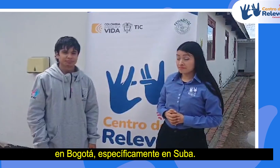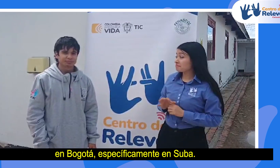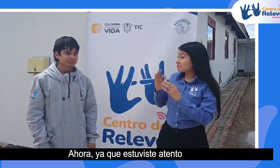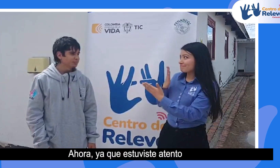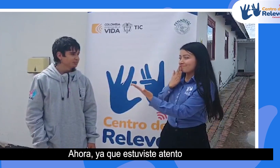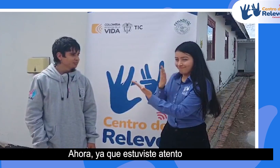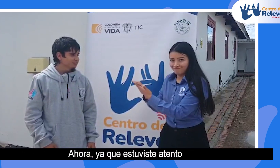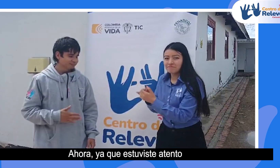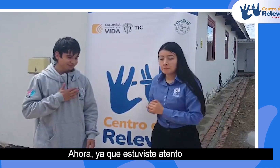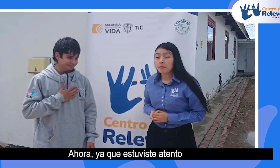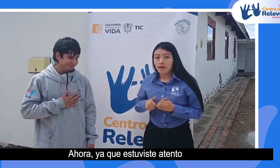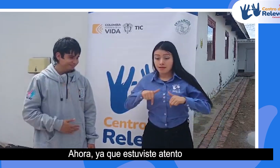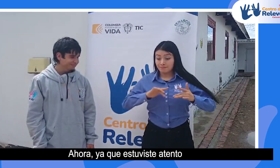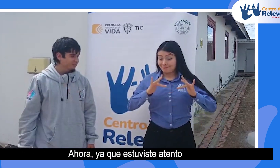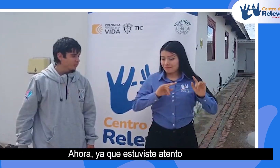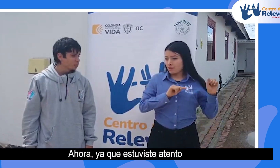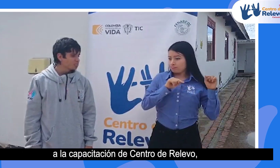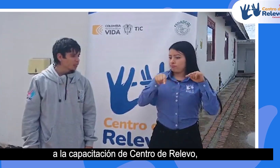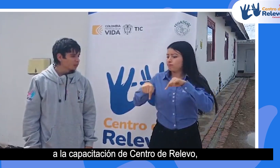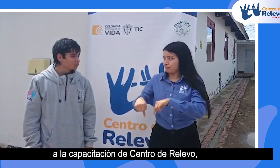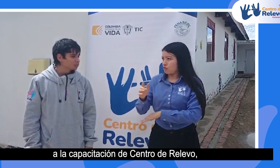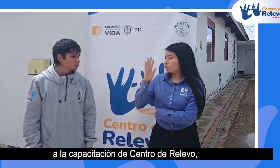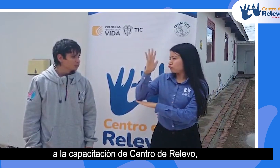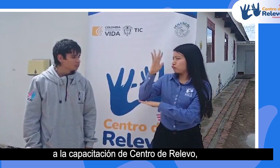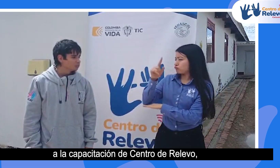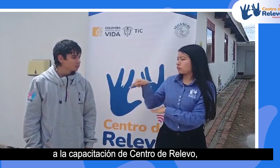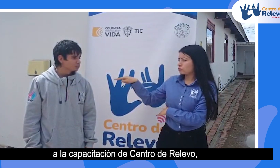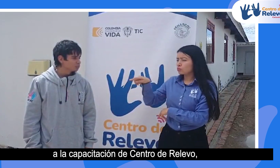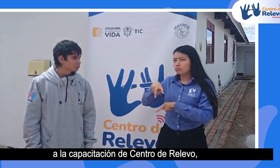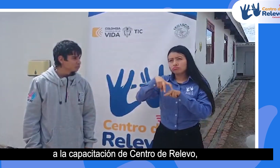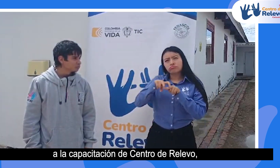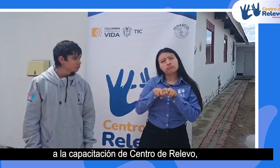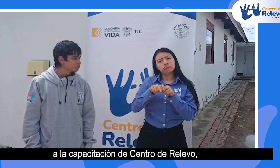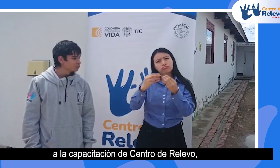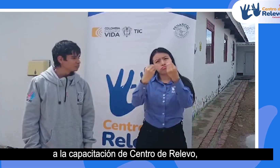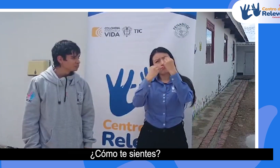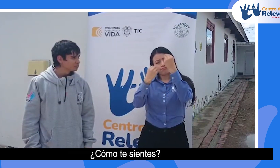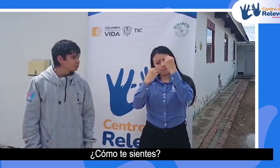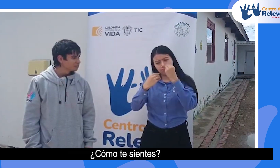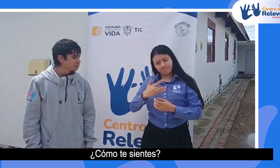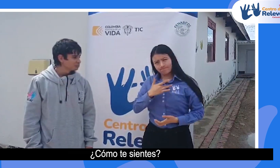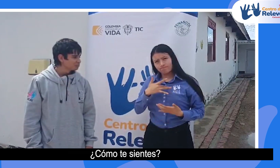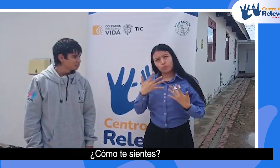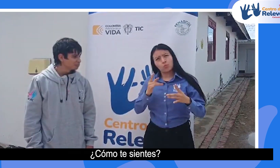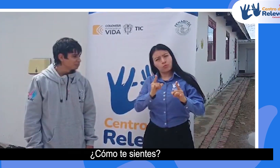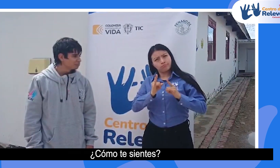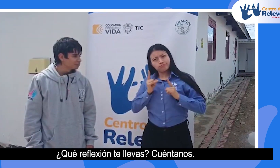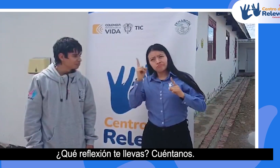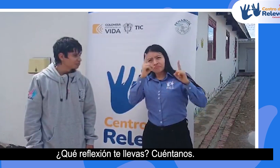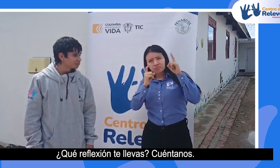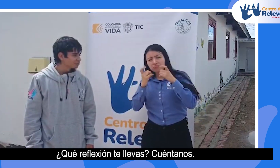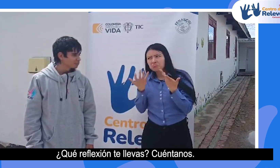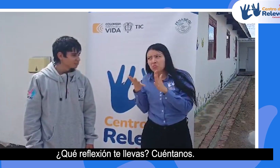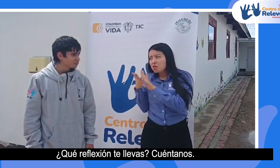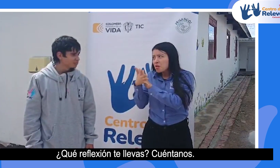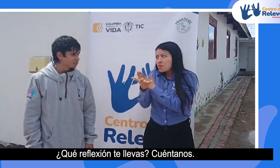Ahora, ya que estuviste atento a la capacitación de centro de relevo, ¿cómo te sientes? ¿qué reflexión te llevas?